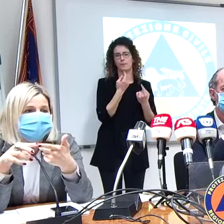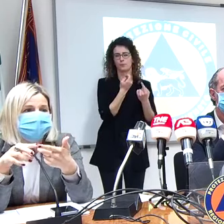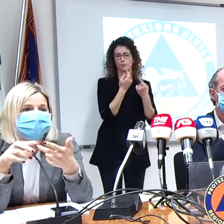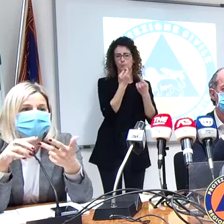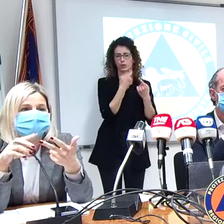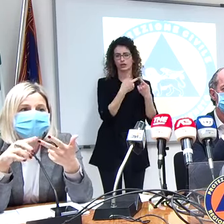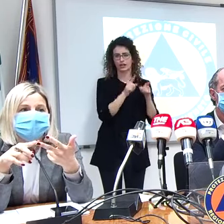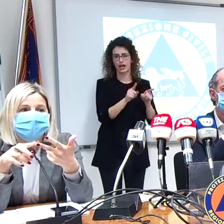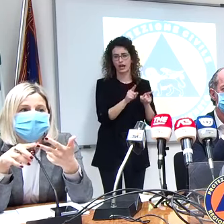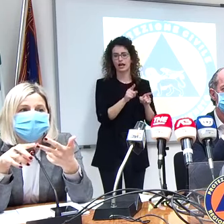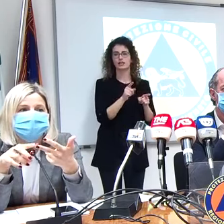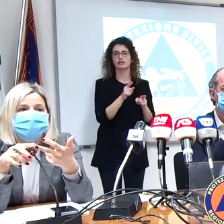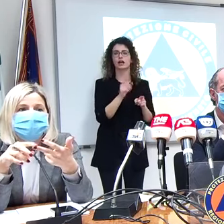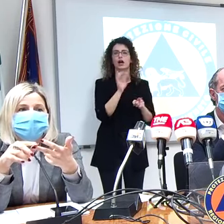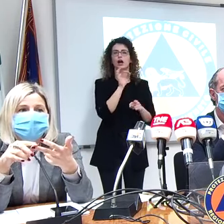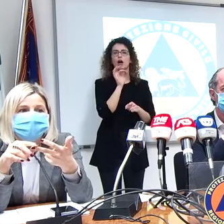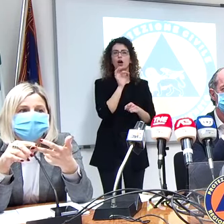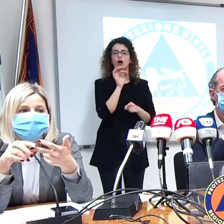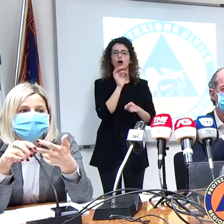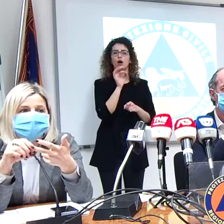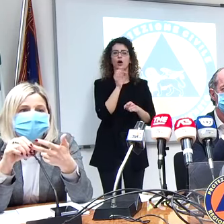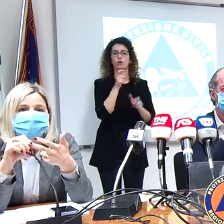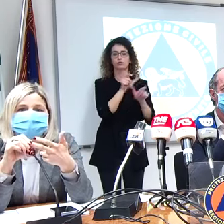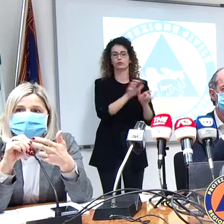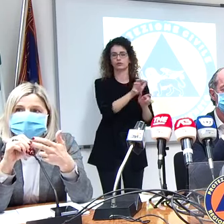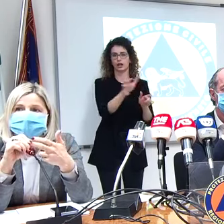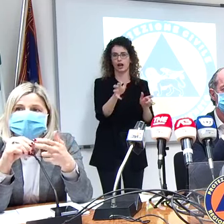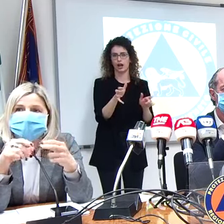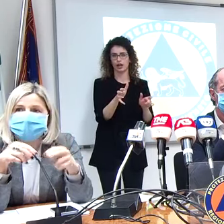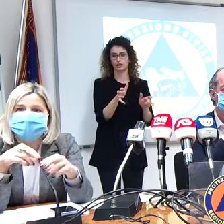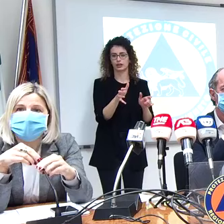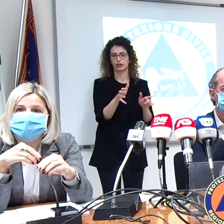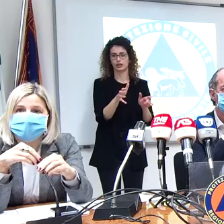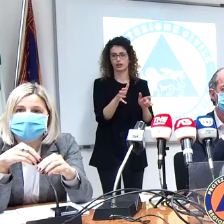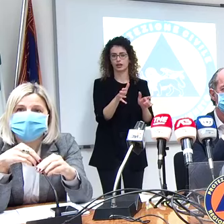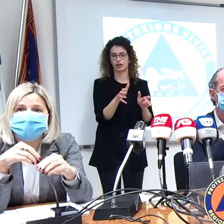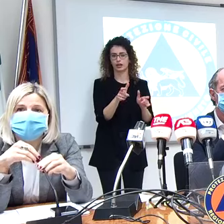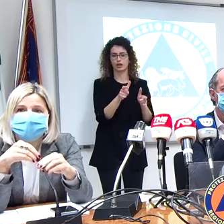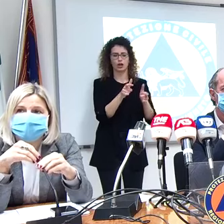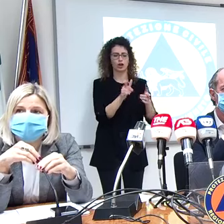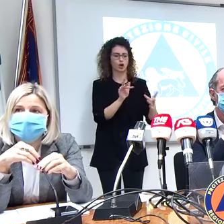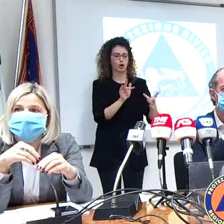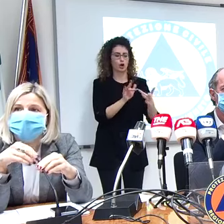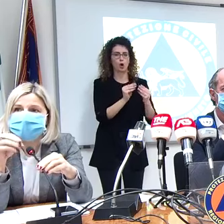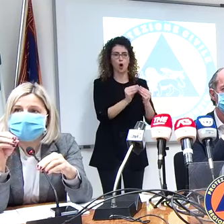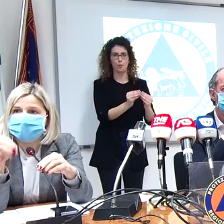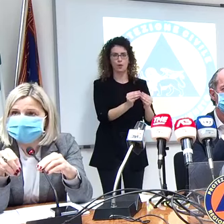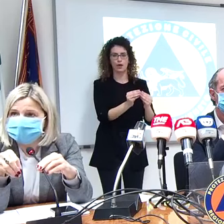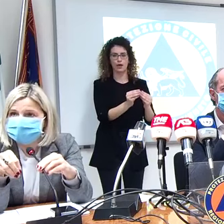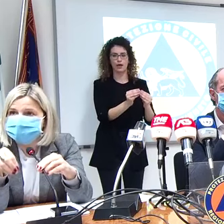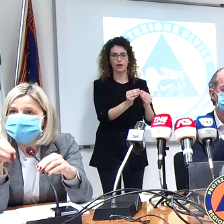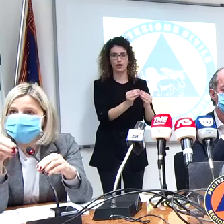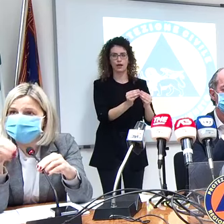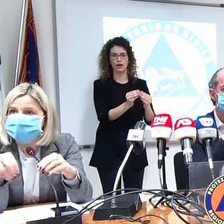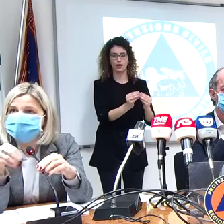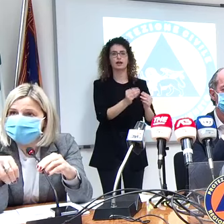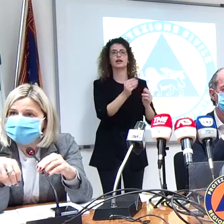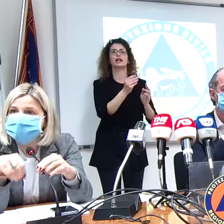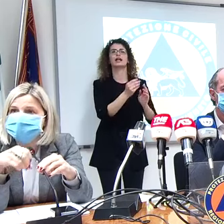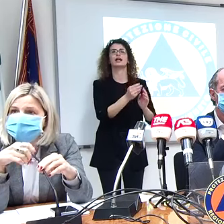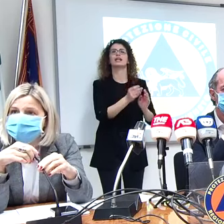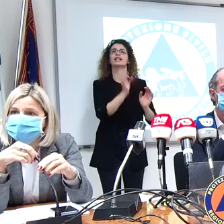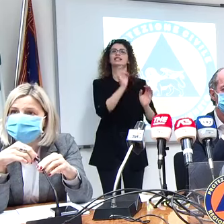le forze dell'ordine, o comunque altre persone, sono state anche contattate tramite il zero code, e quindi